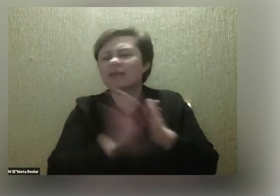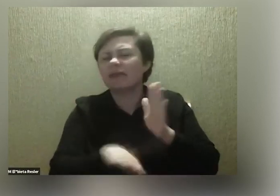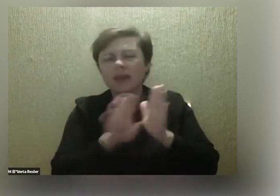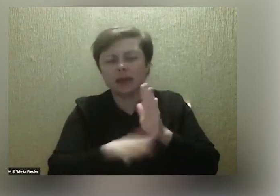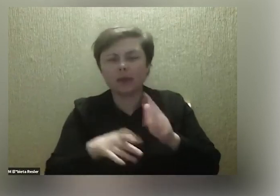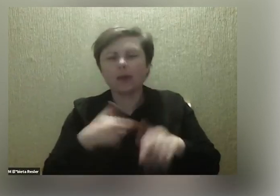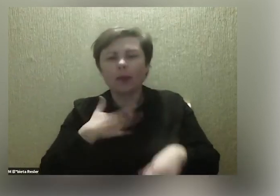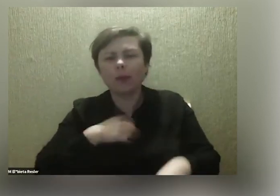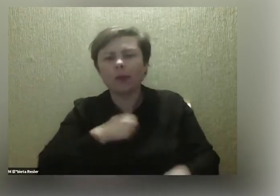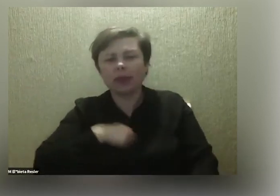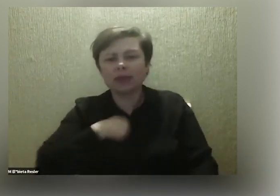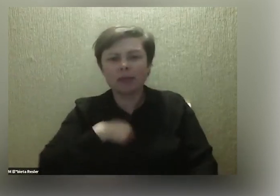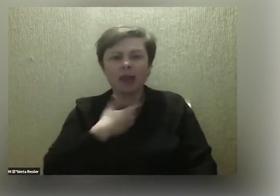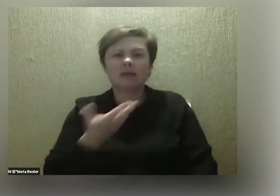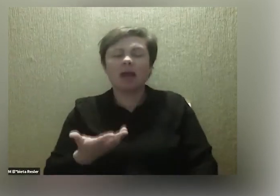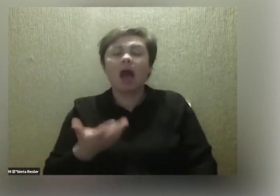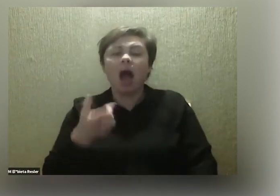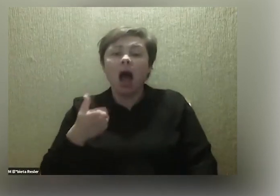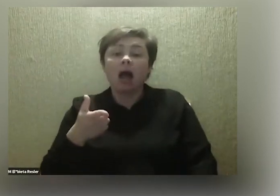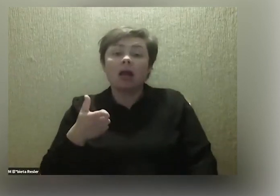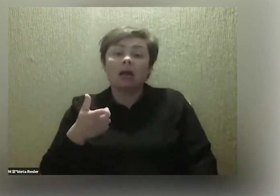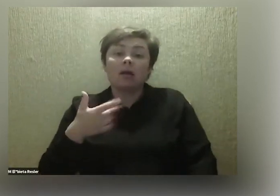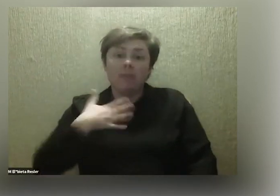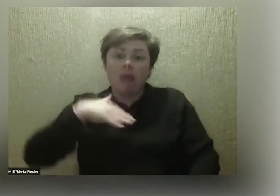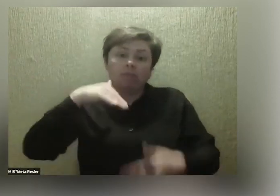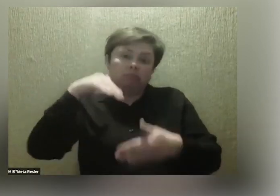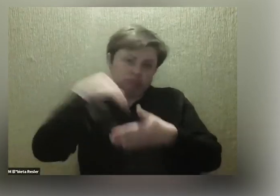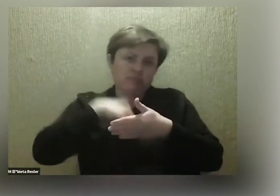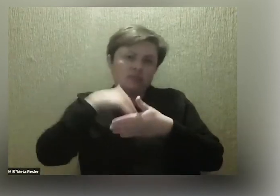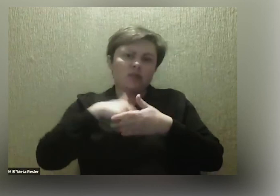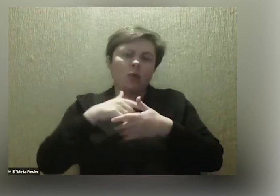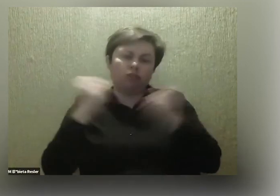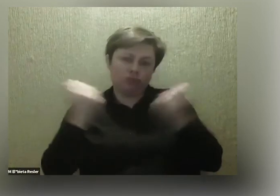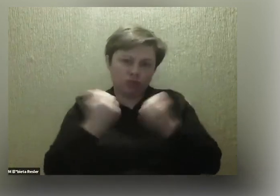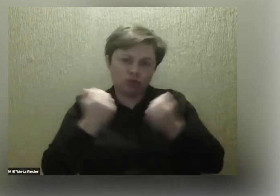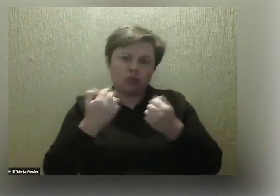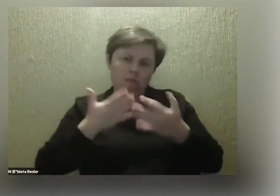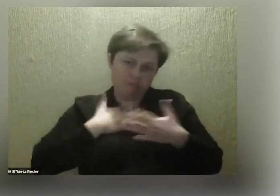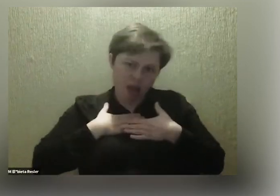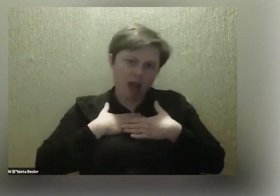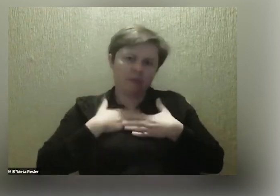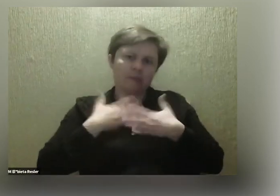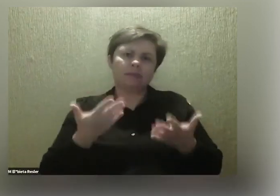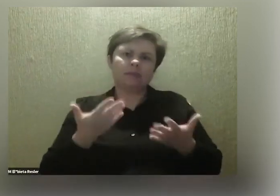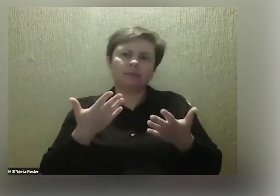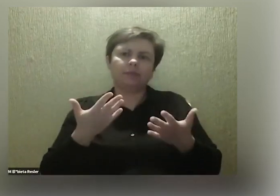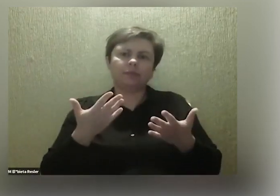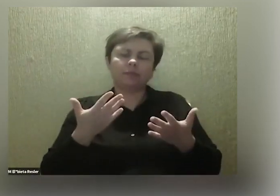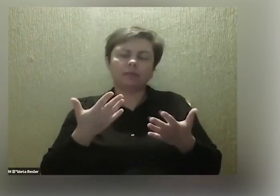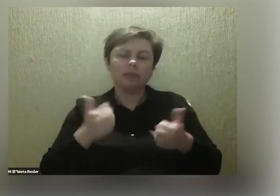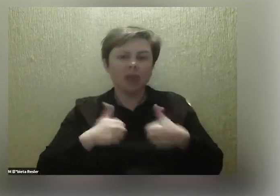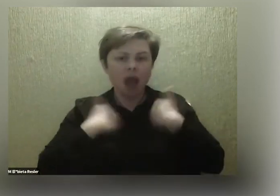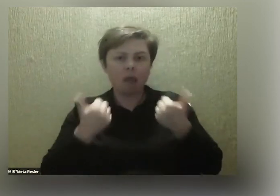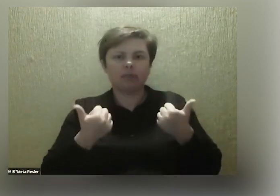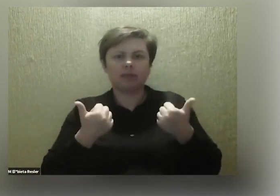Natomiast, no myślę, że tak nieskromnie mówiąc, mam w sobie trochę siły i trochę mocy do tego, że